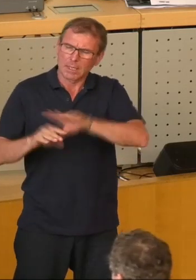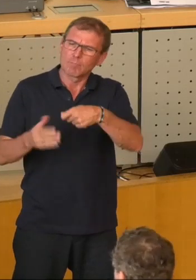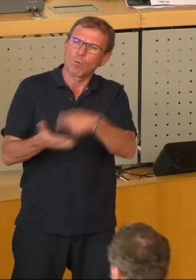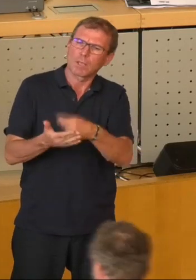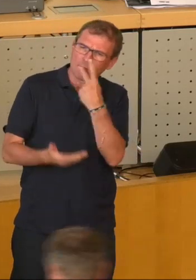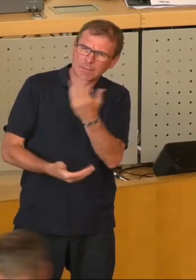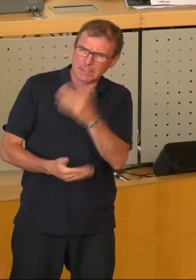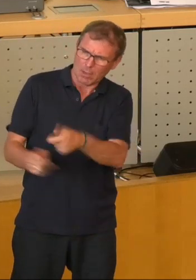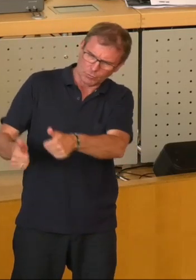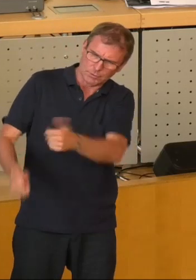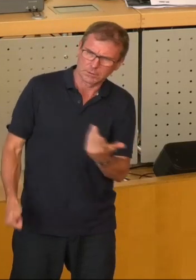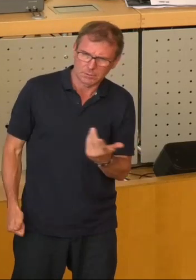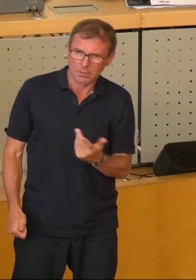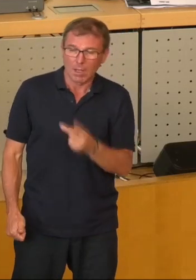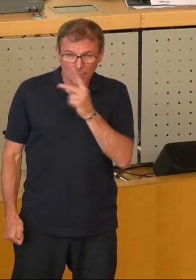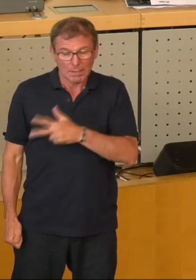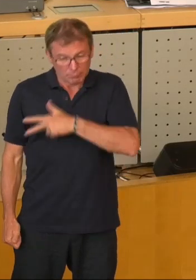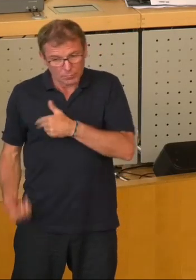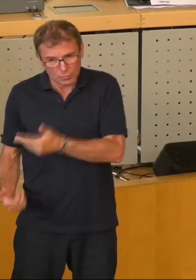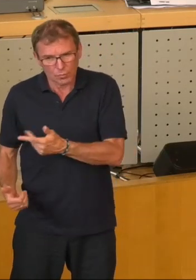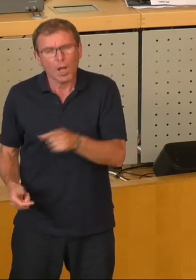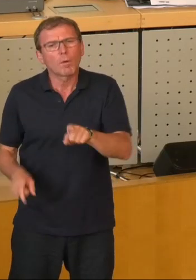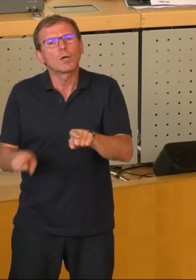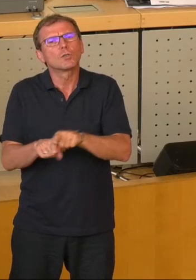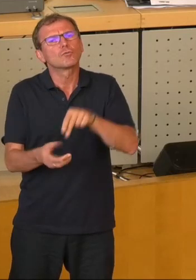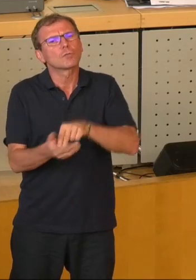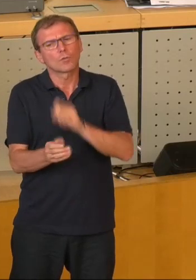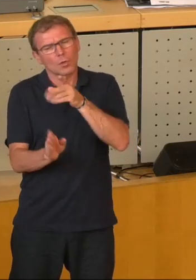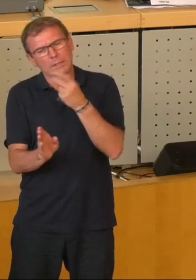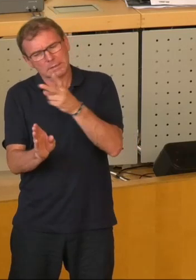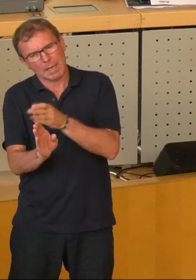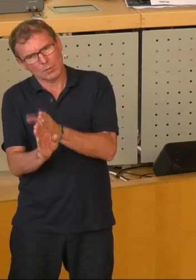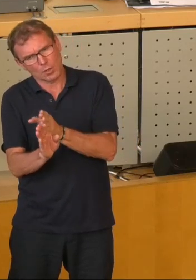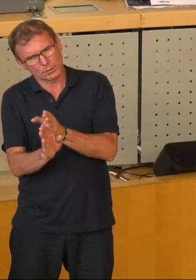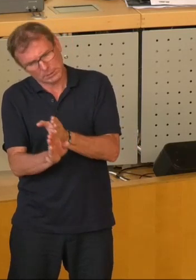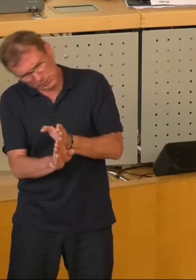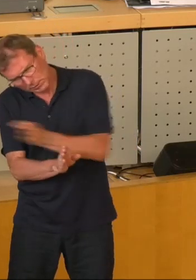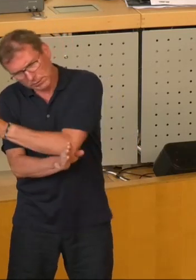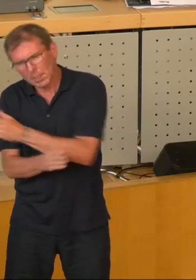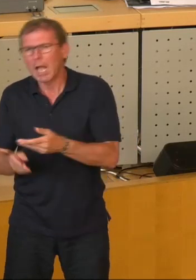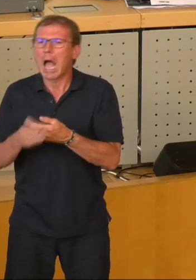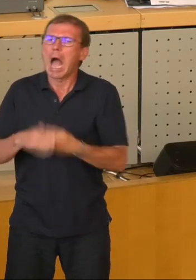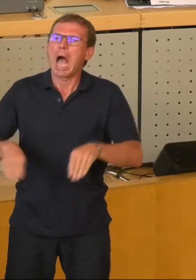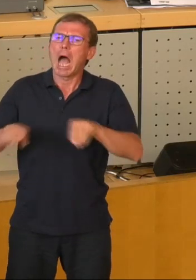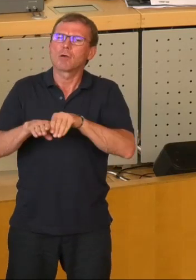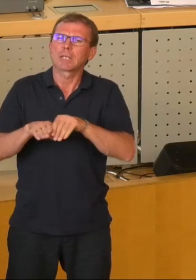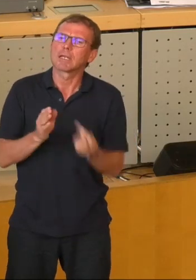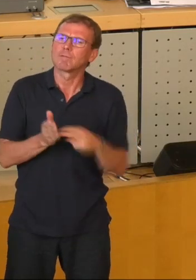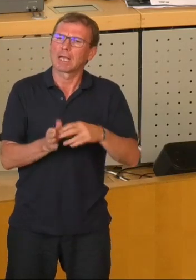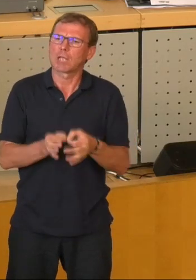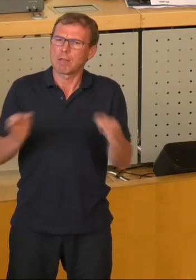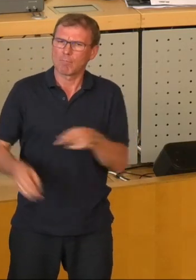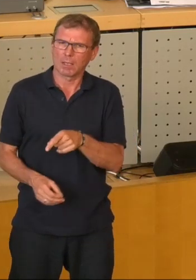Und wenn ja, welchen Zustand haben die seit 1992 durchgeführten Ausgleich und Wiederherstellungsmaßnahmen